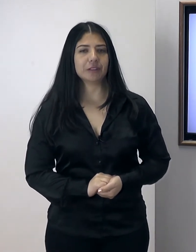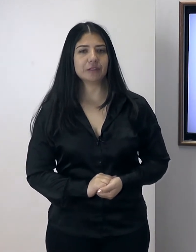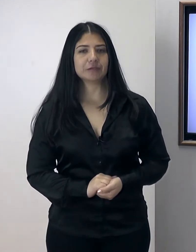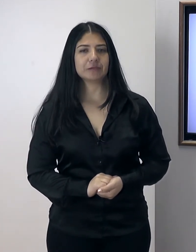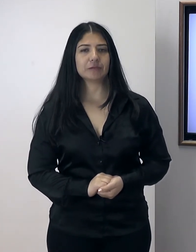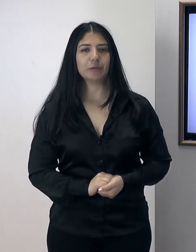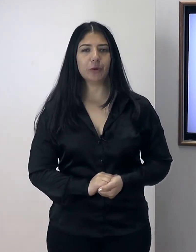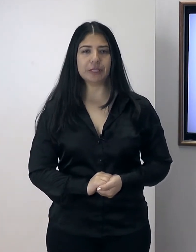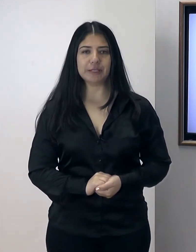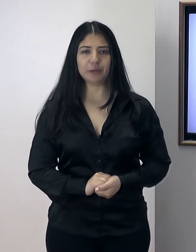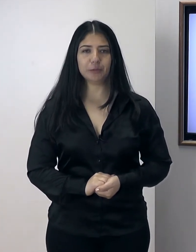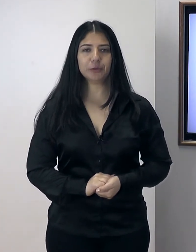Por exemplo.